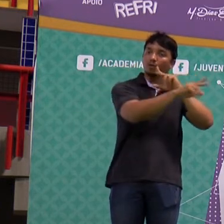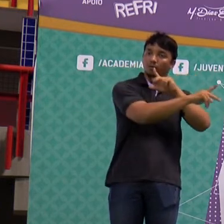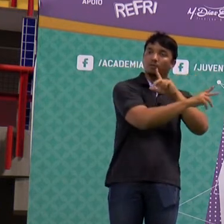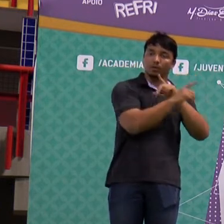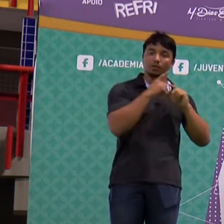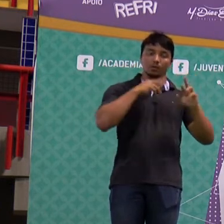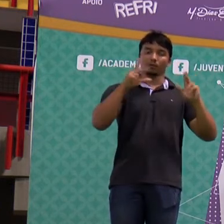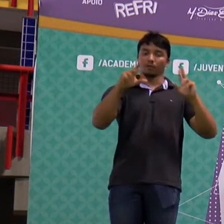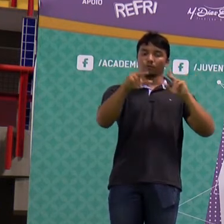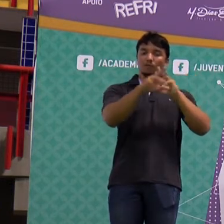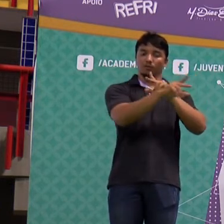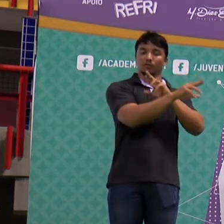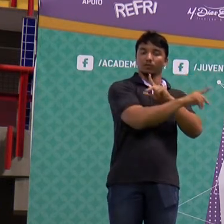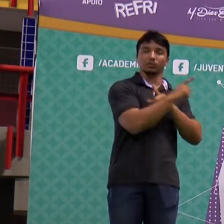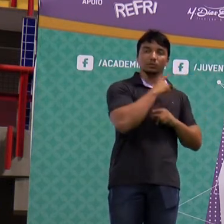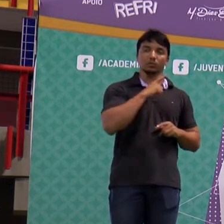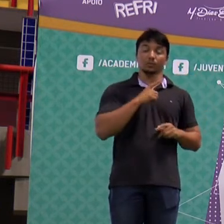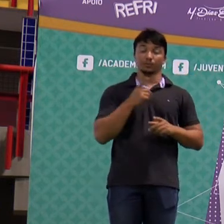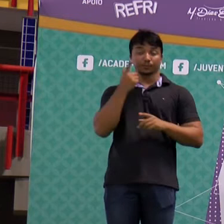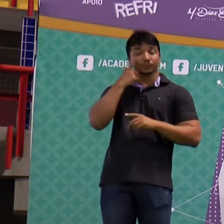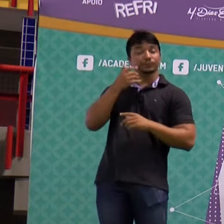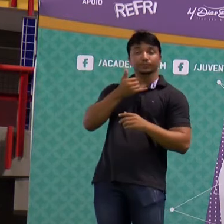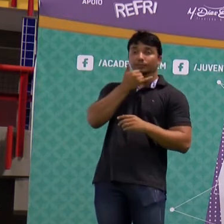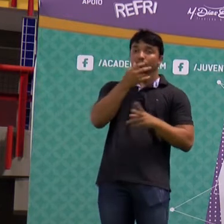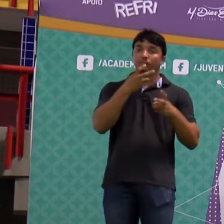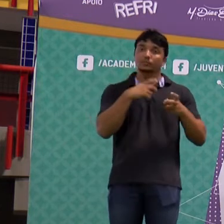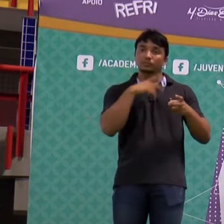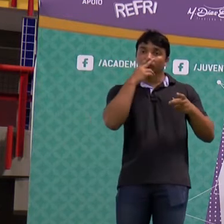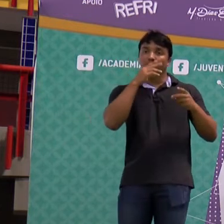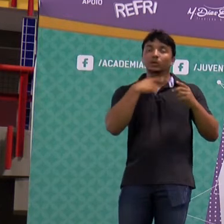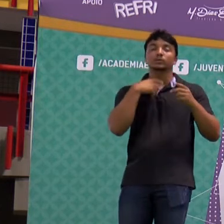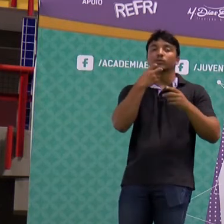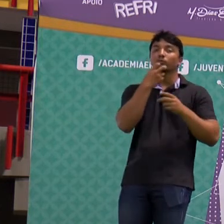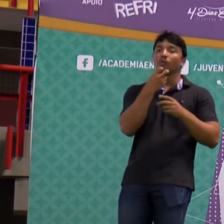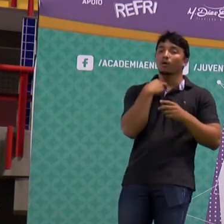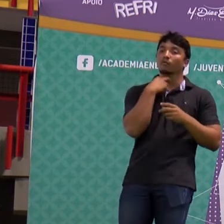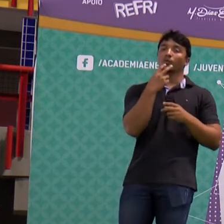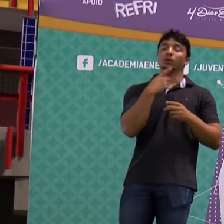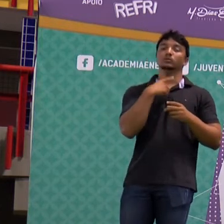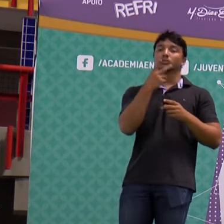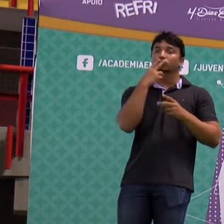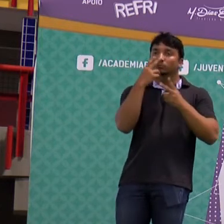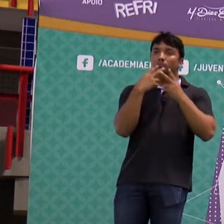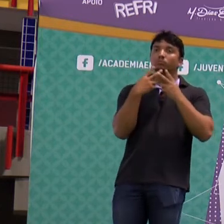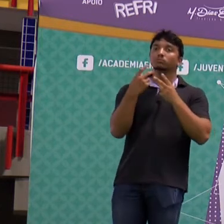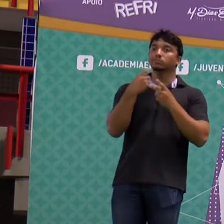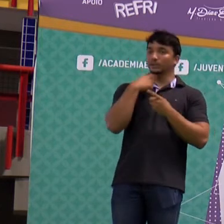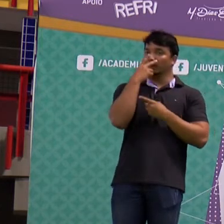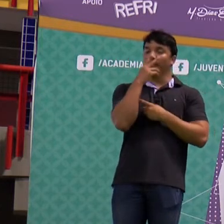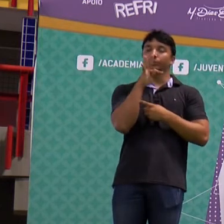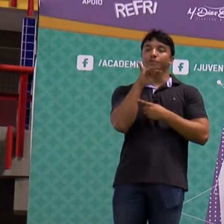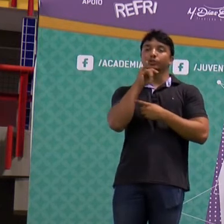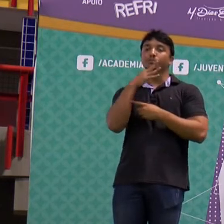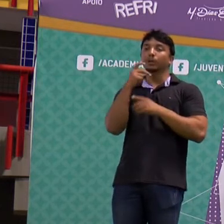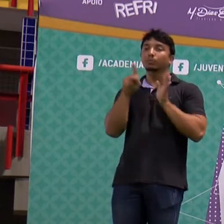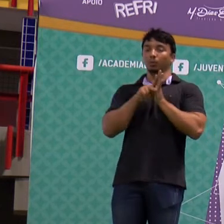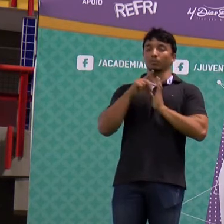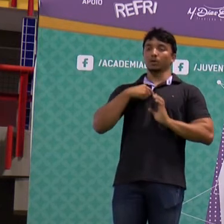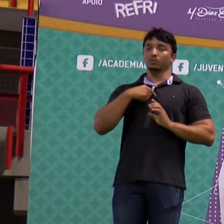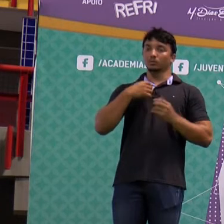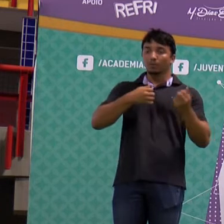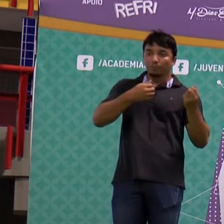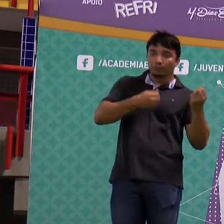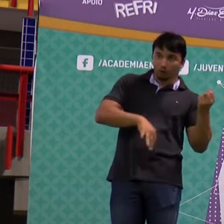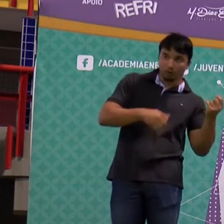fontes musicais. Então, essa minha voz de batata quente na boca, onde você ouve, você vai reconhecer. É o meu timbre. O som de um